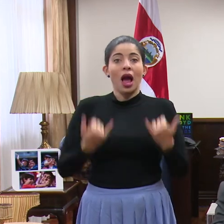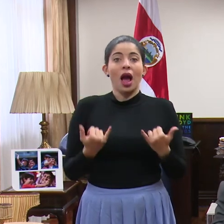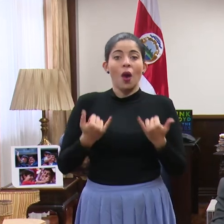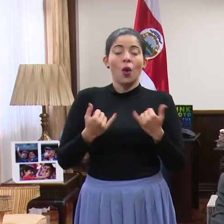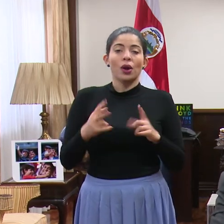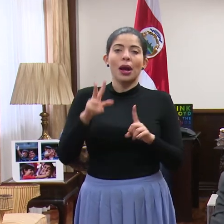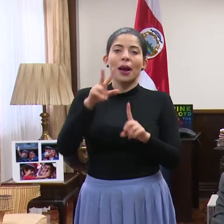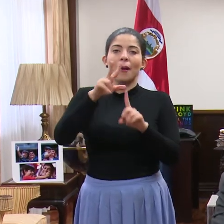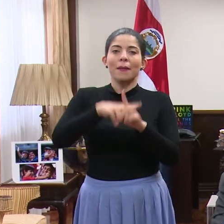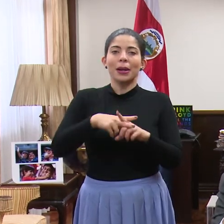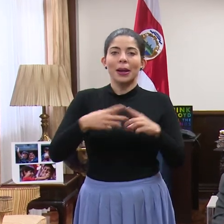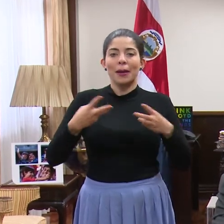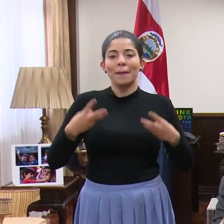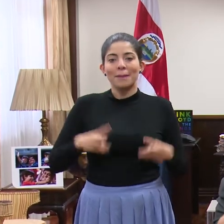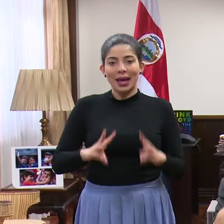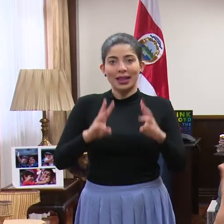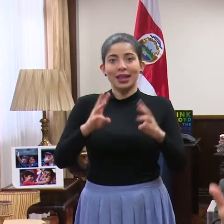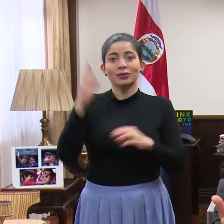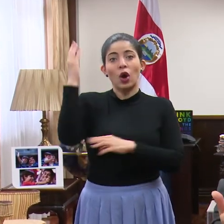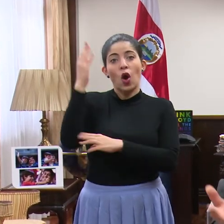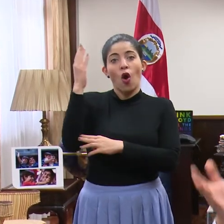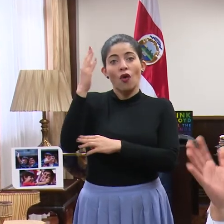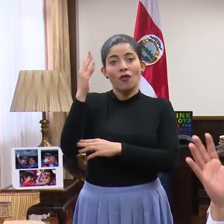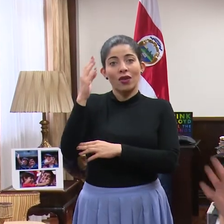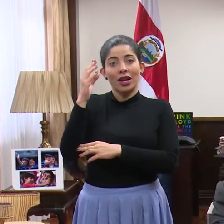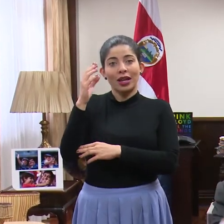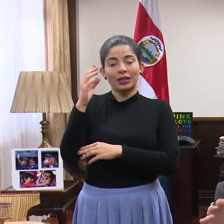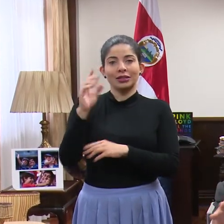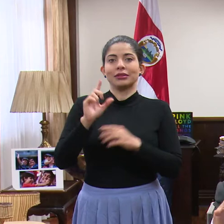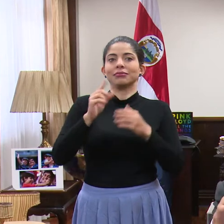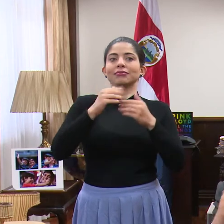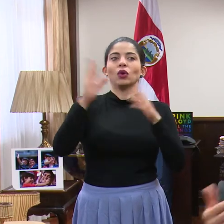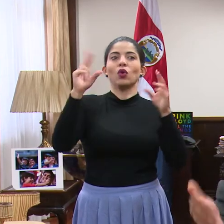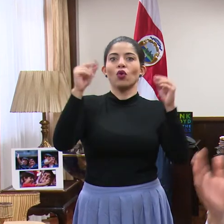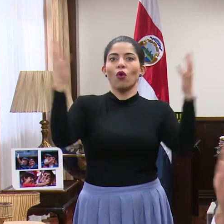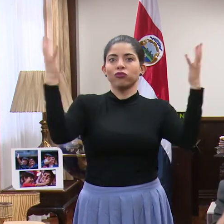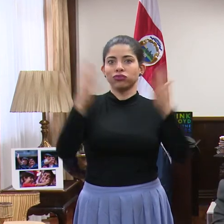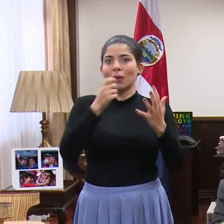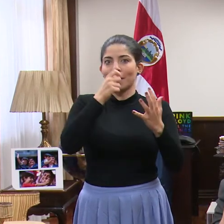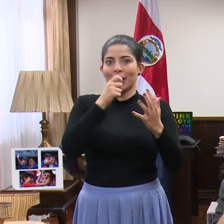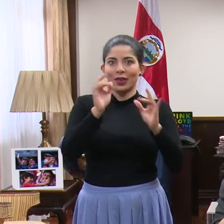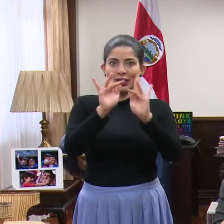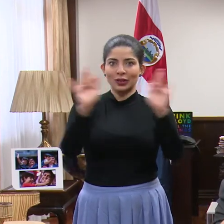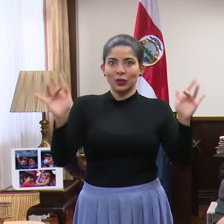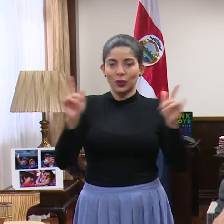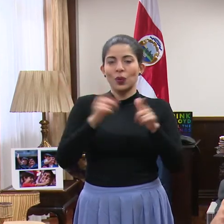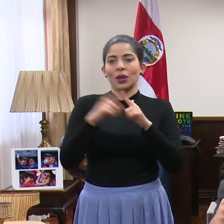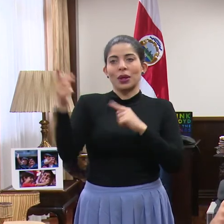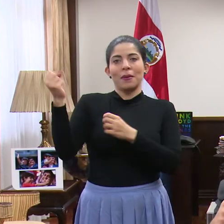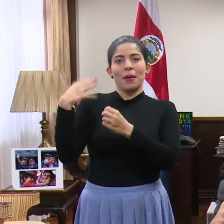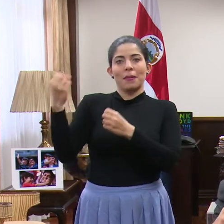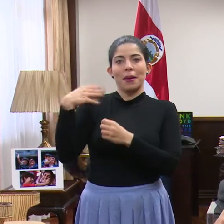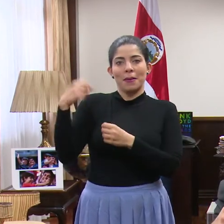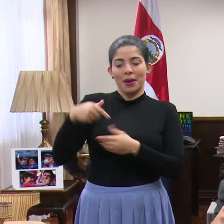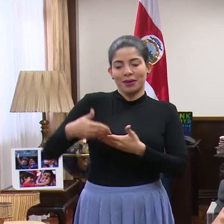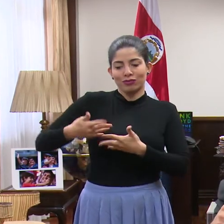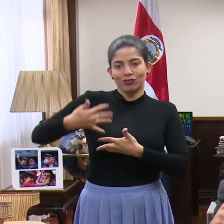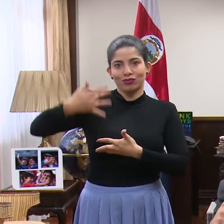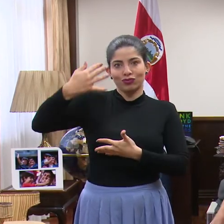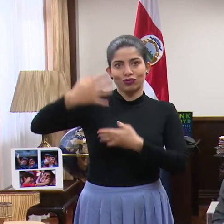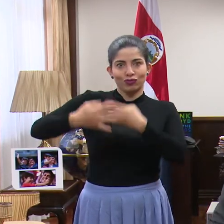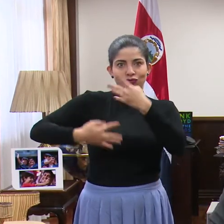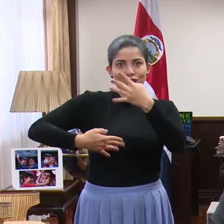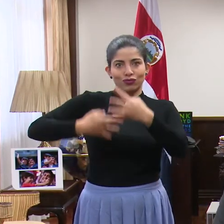las medidas de una conferencia remota para evitar los desplazamientos, acá es donde me llegan las preguntas que